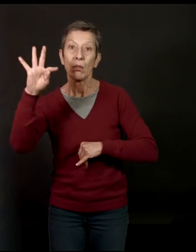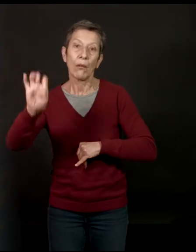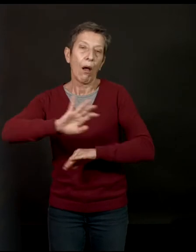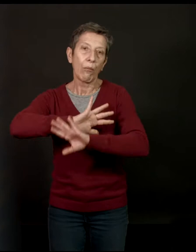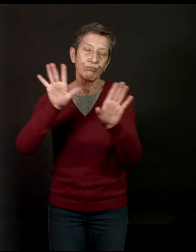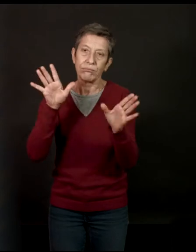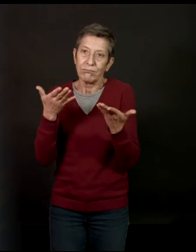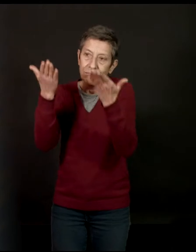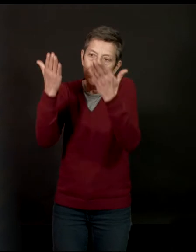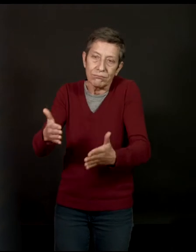admirable.